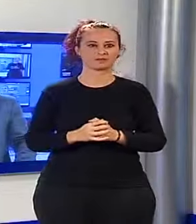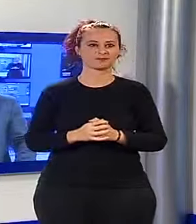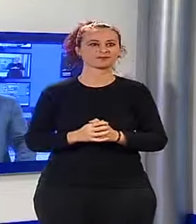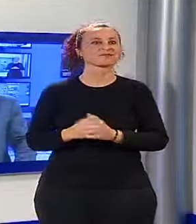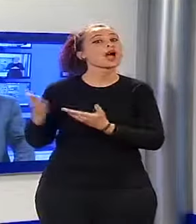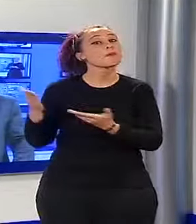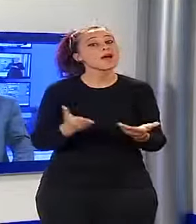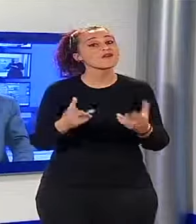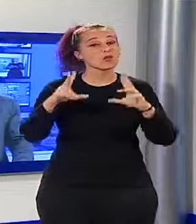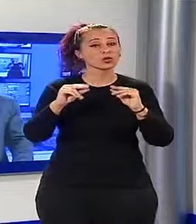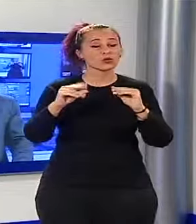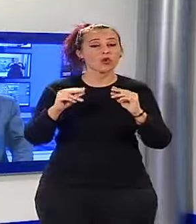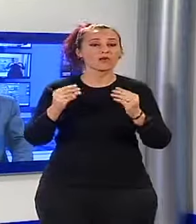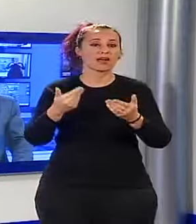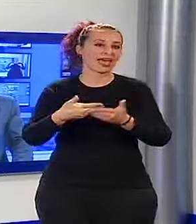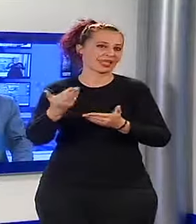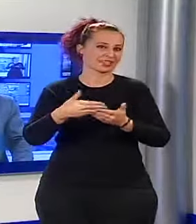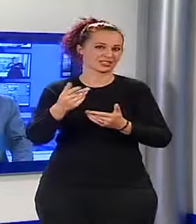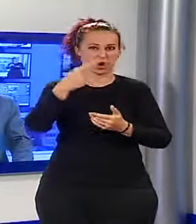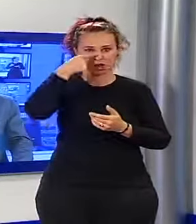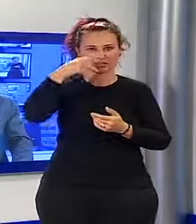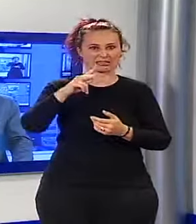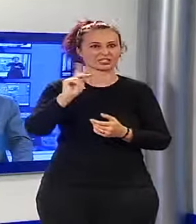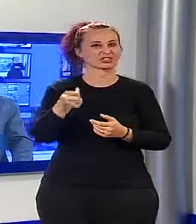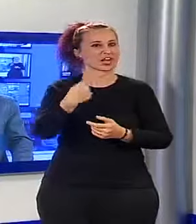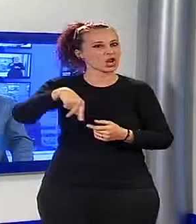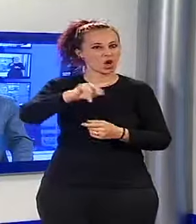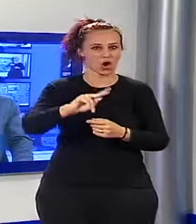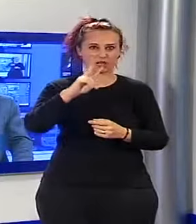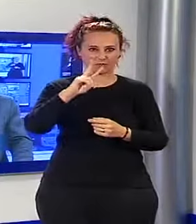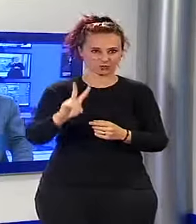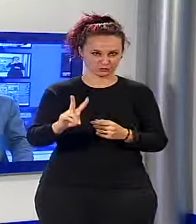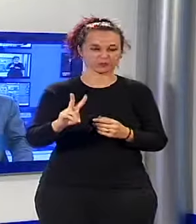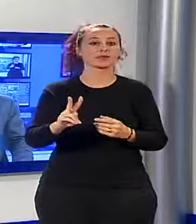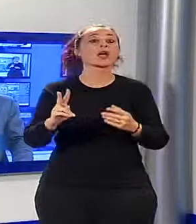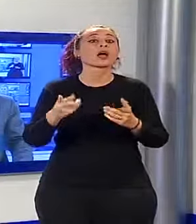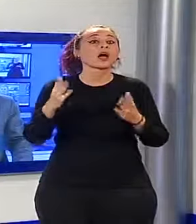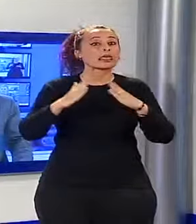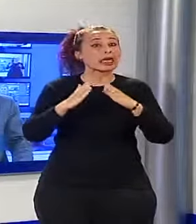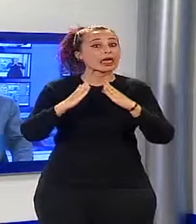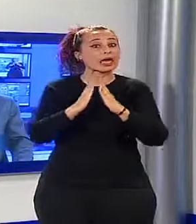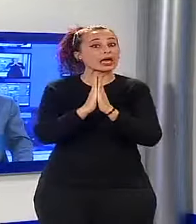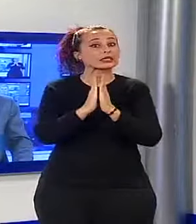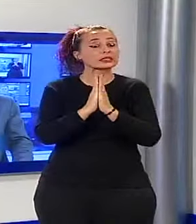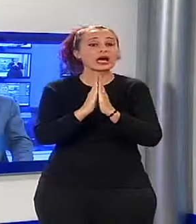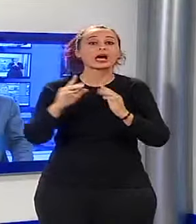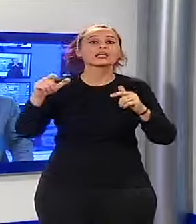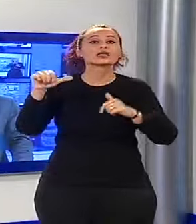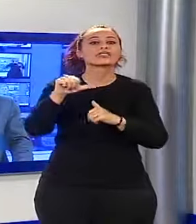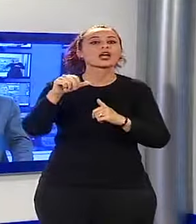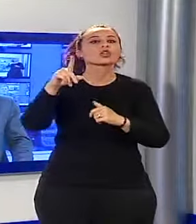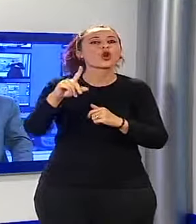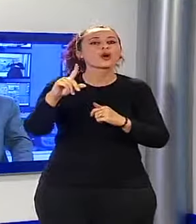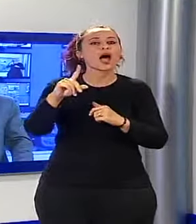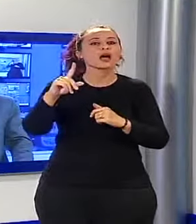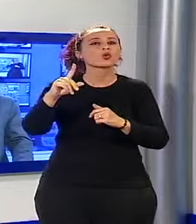trovati a questa nuova edizione del TG Noi. primo piano l'attentato incendiario che c'è stato alla chiesa di San Donato a